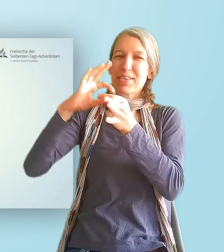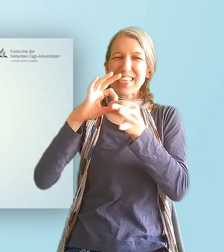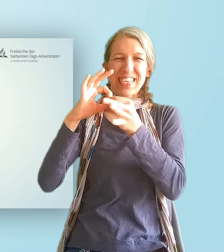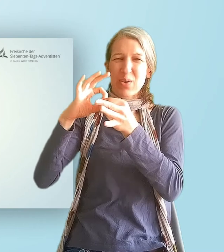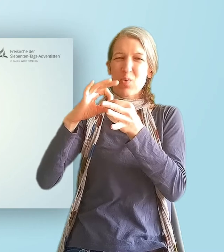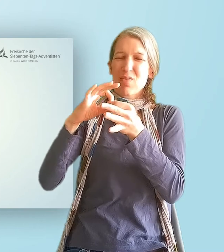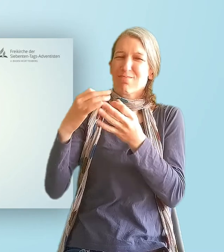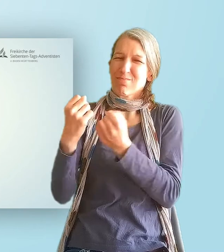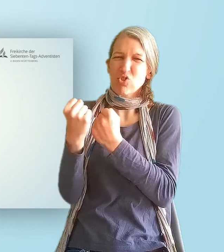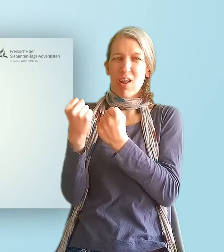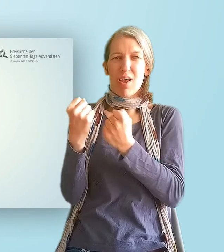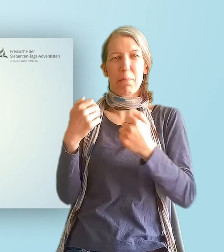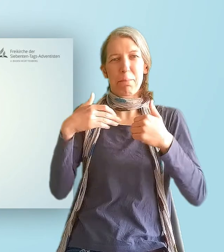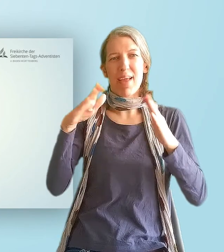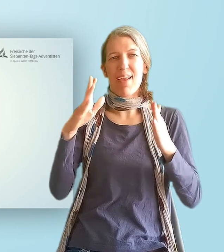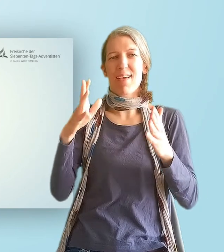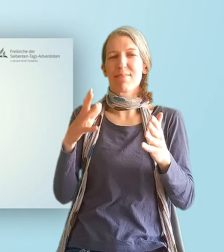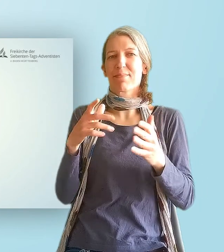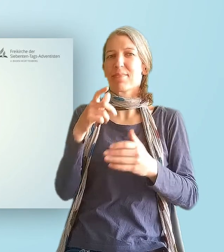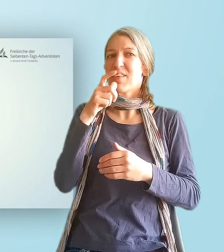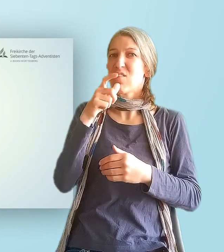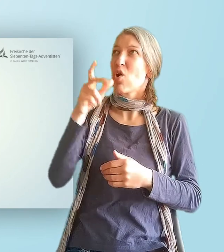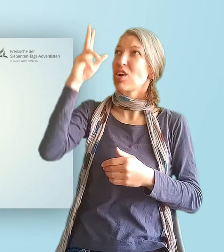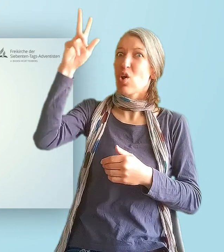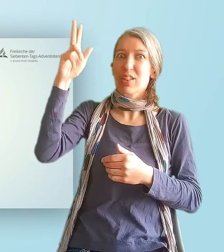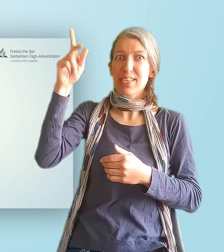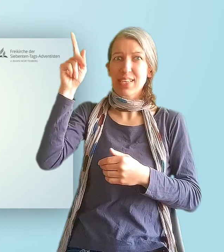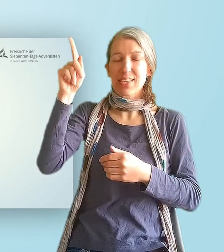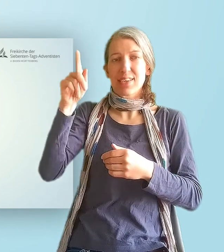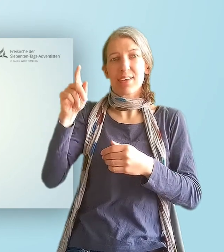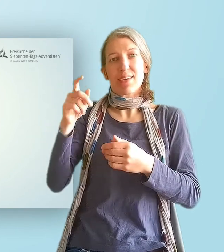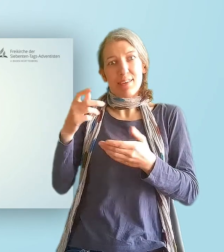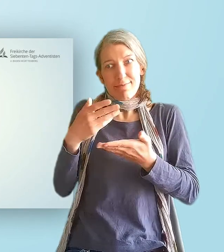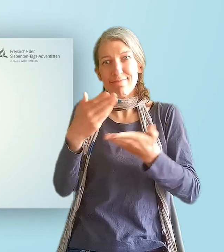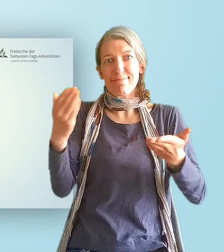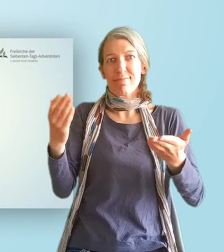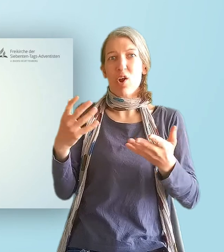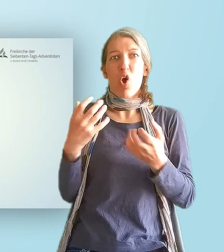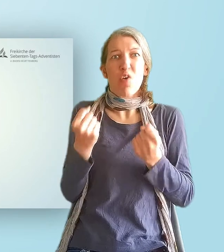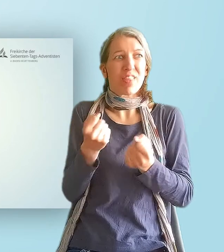gegründet sind im Wort Gottes und Hoffnung ausstrahlen, Hoffnung weitergeben. Ja,